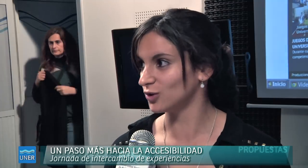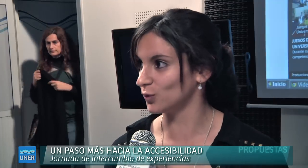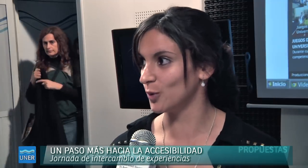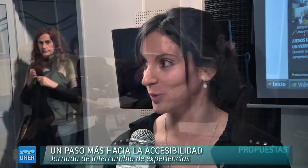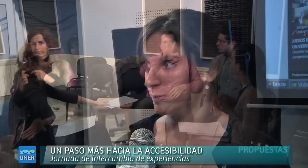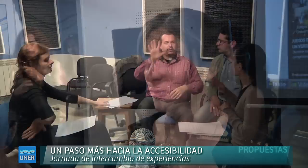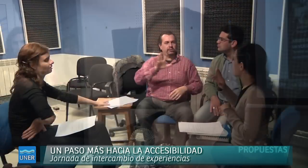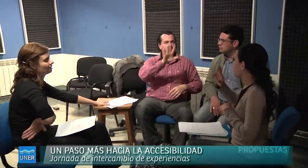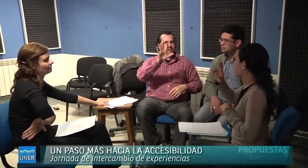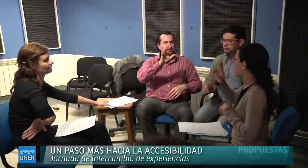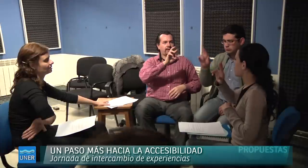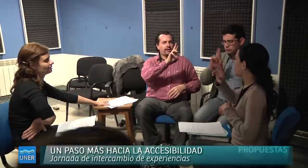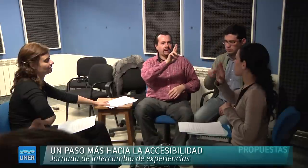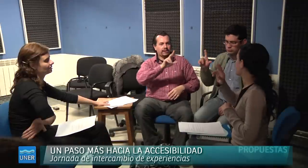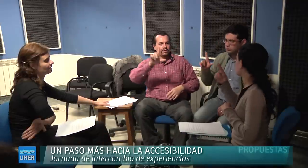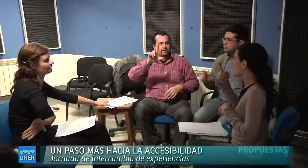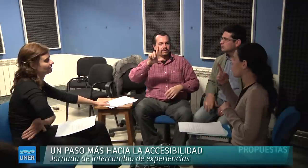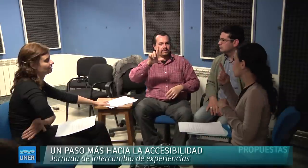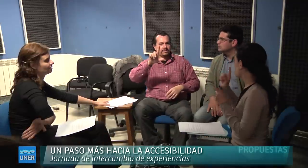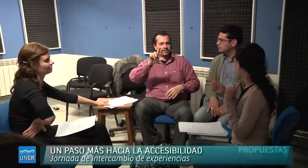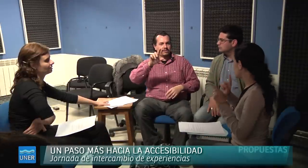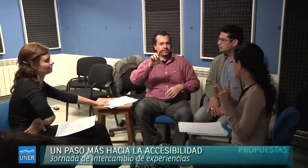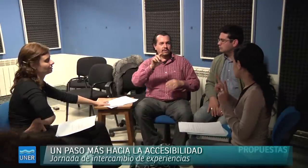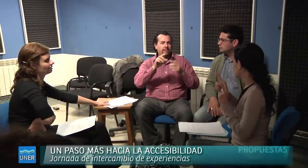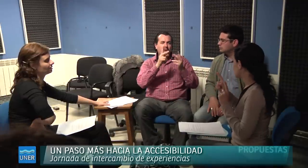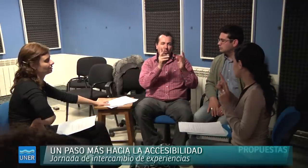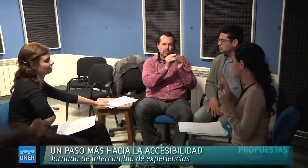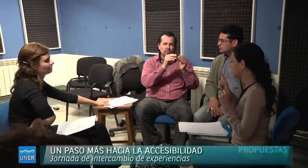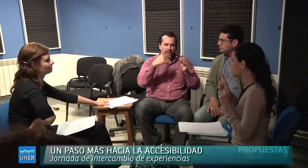unos estudios previos en cuanto a terminología, por ejemplo.